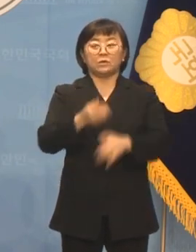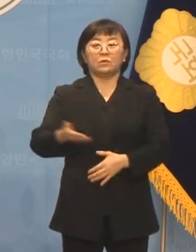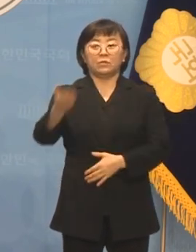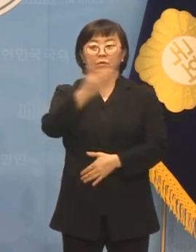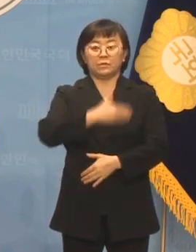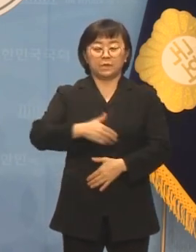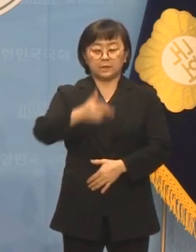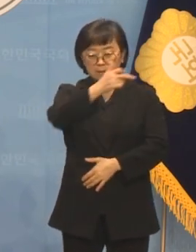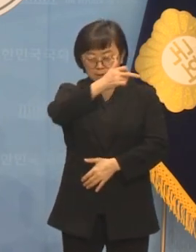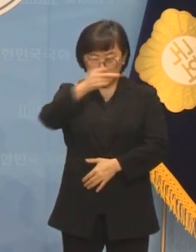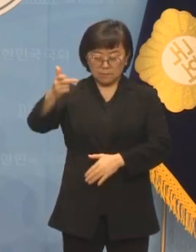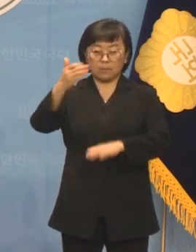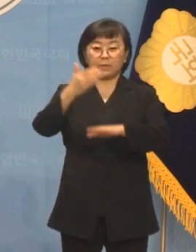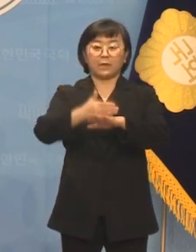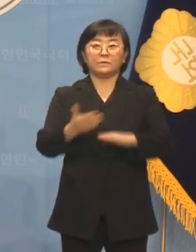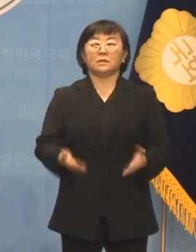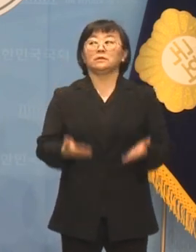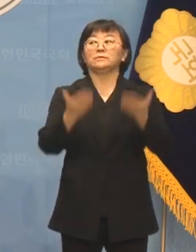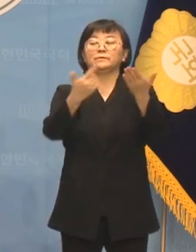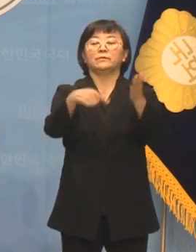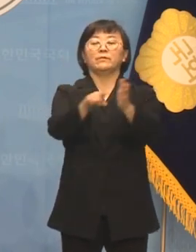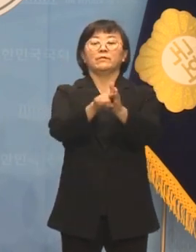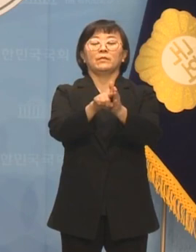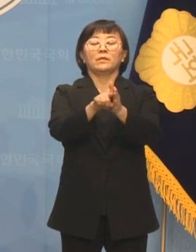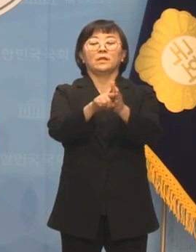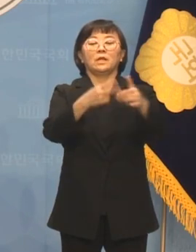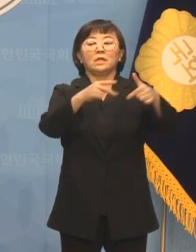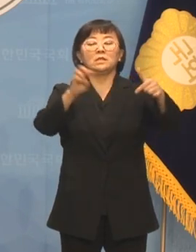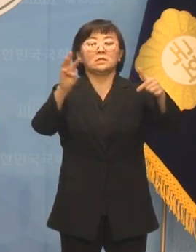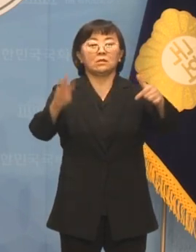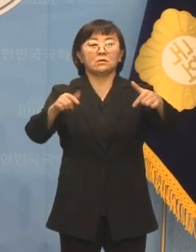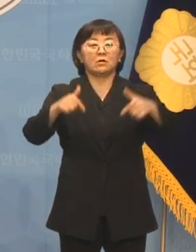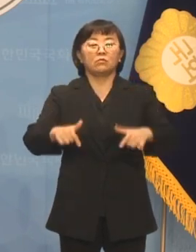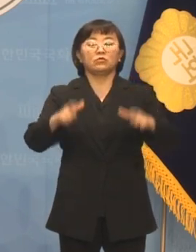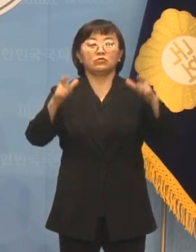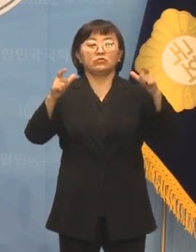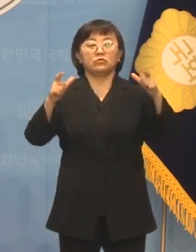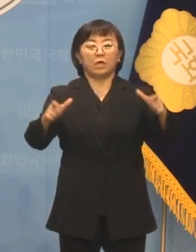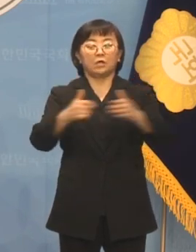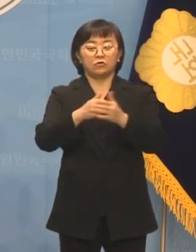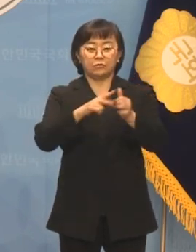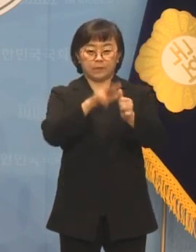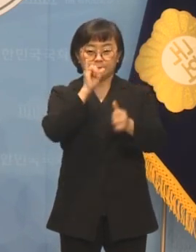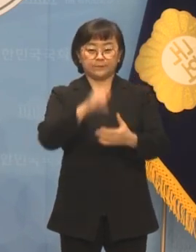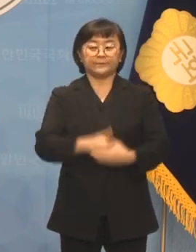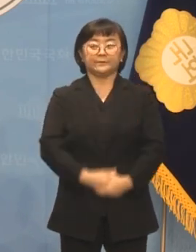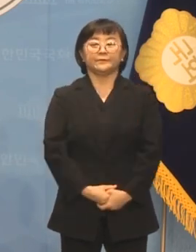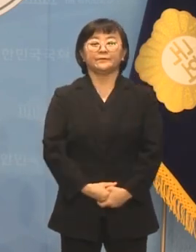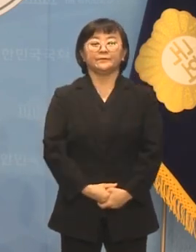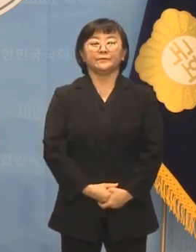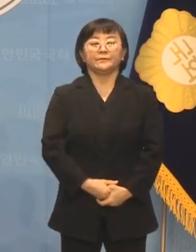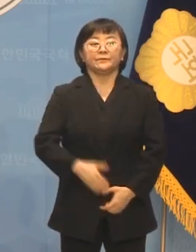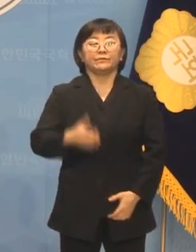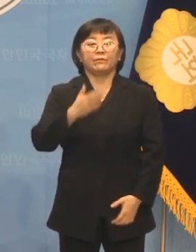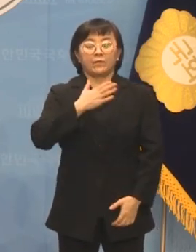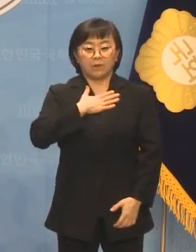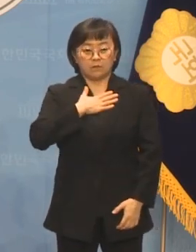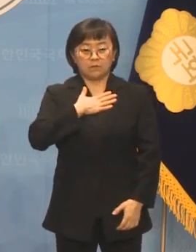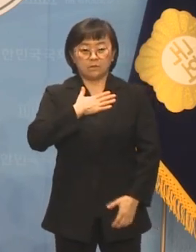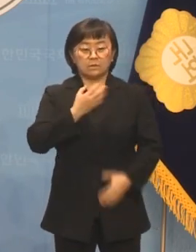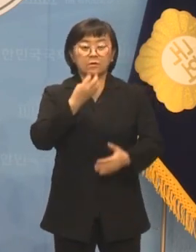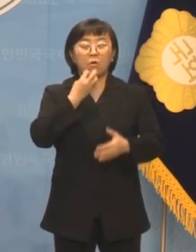깊은 감사를 드리기 위해 인천 서구울에 출마하게 되었습니다. 저는 서울에서